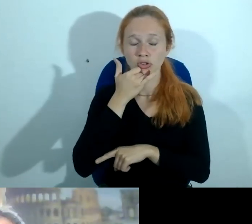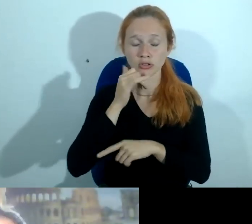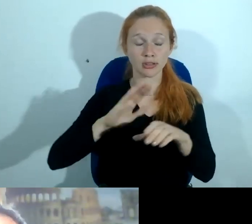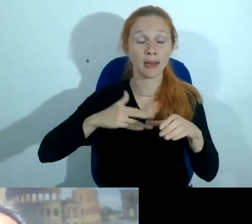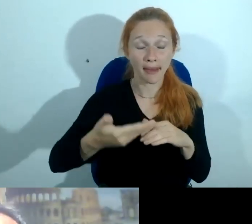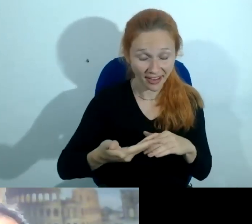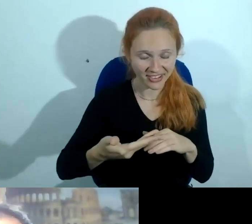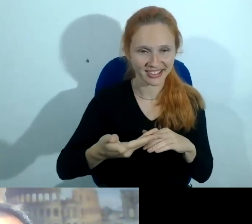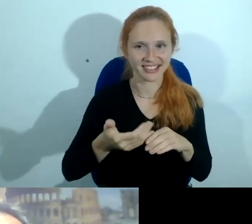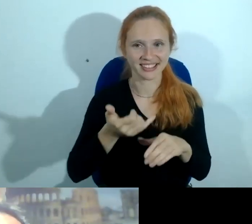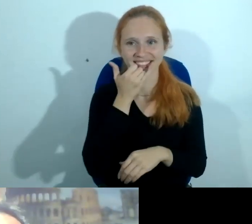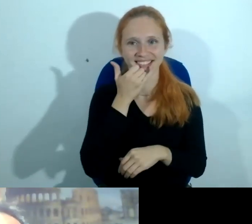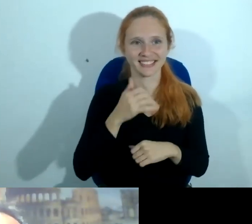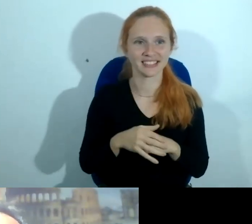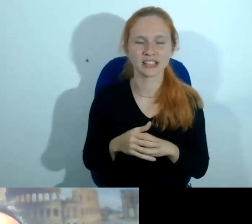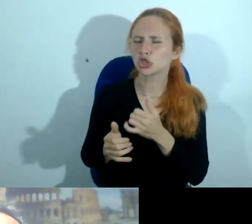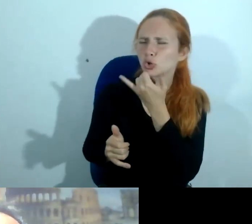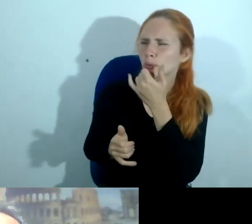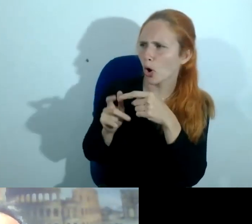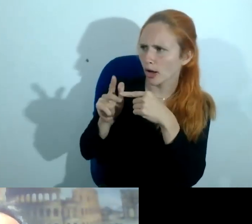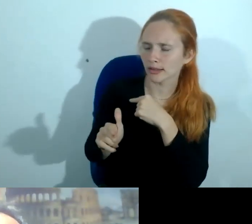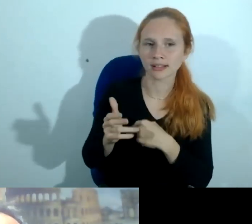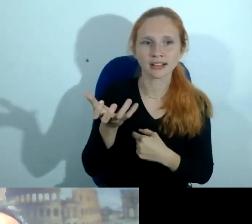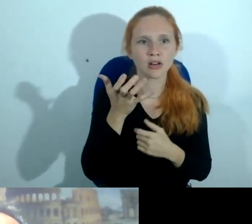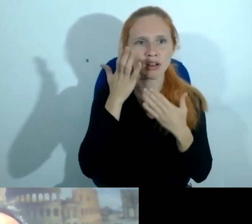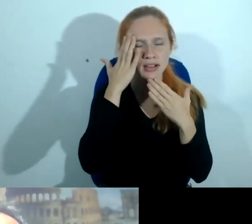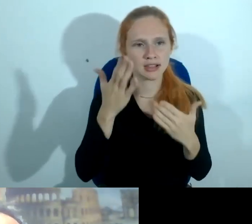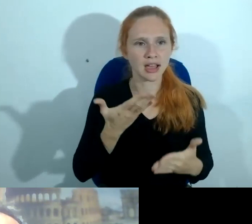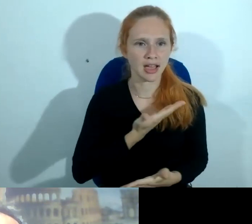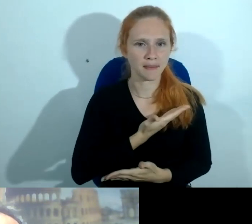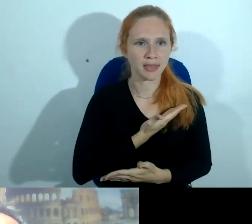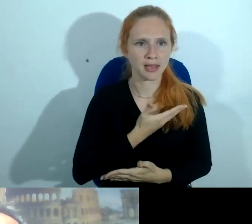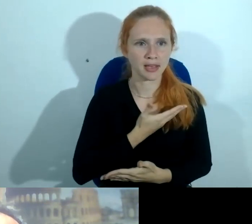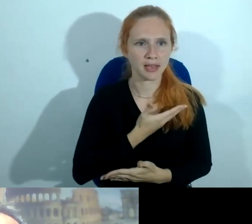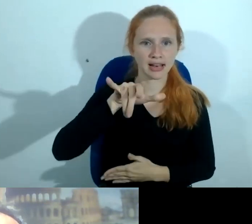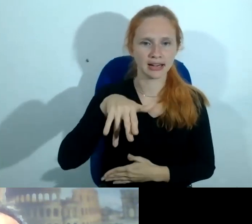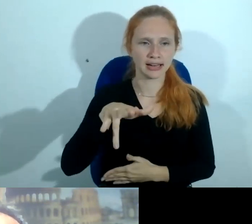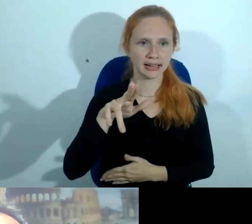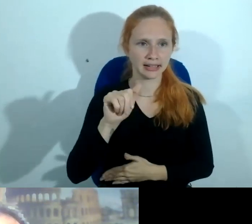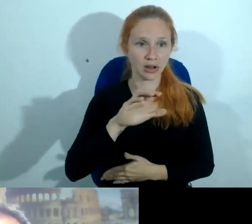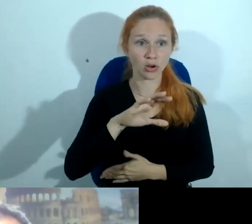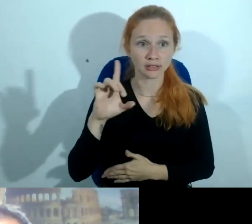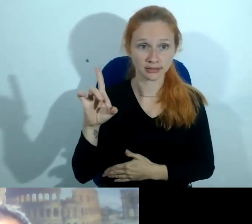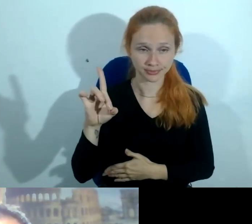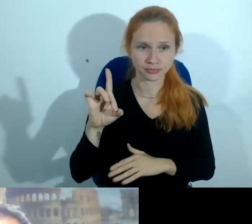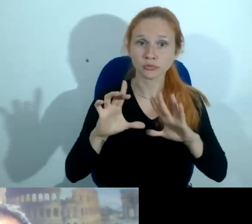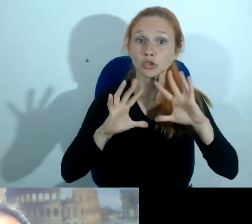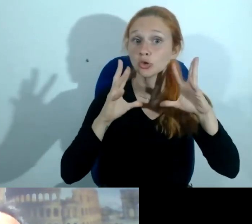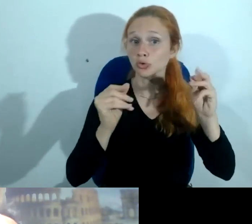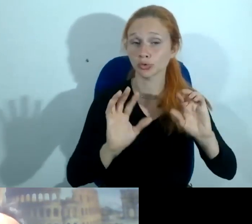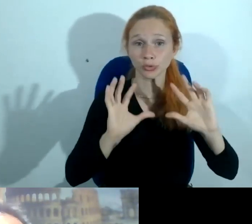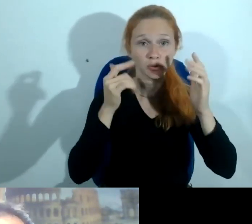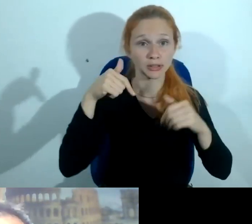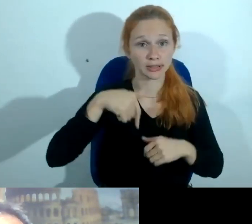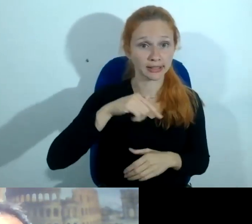Anderson desculpa interromper um pouquinho eu quero agradecer aqui minha querida amiga Elina Bussade aqui a coordenadora de todos os eventos aqui da